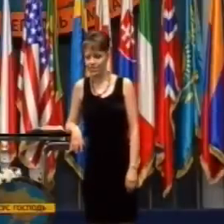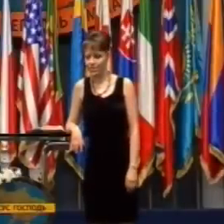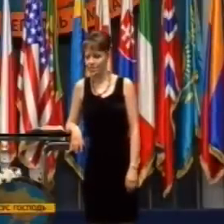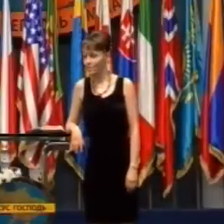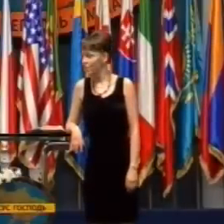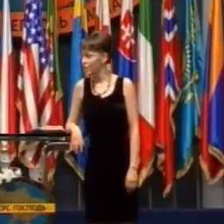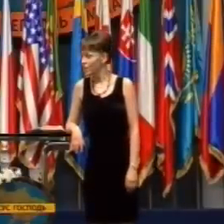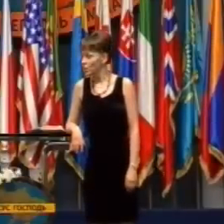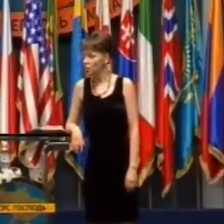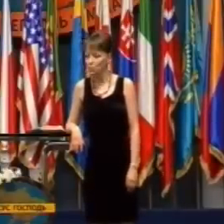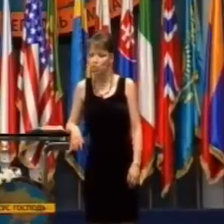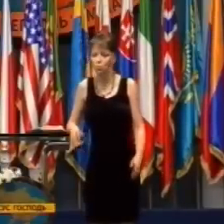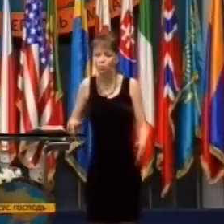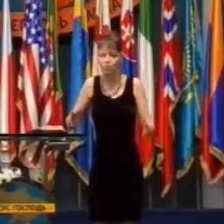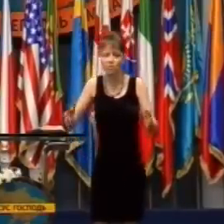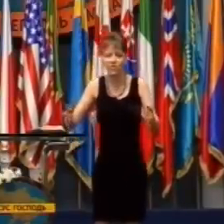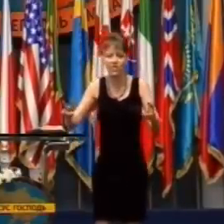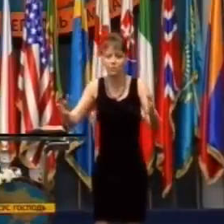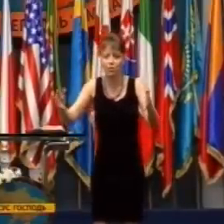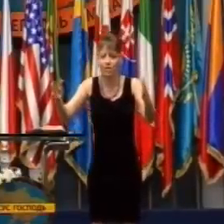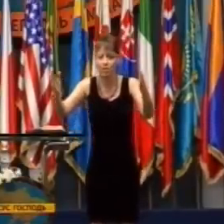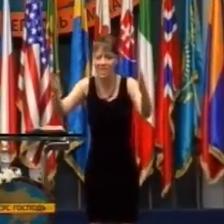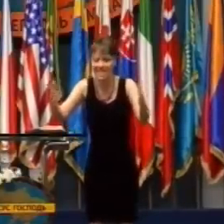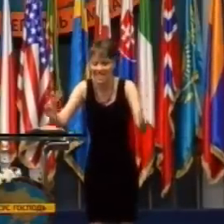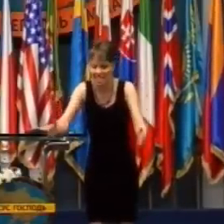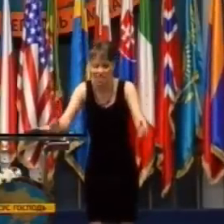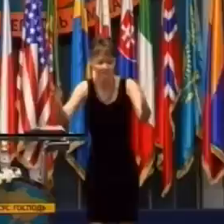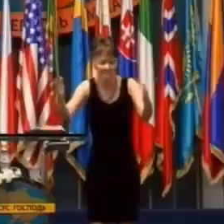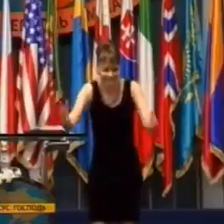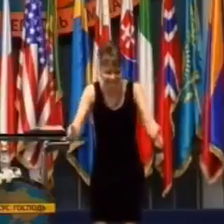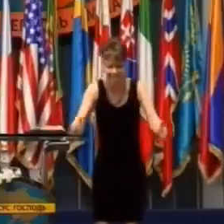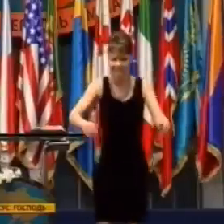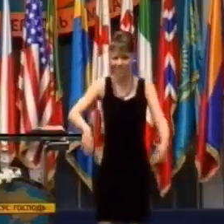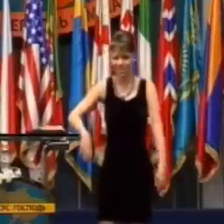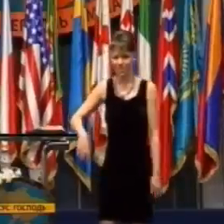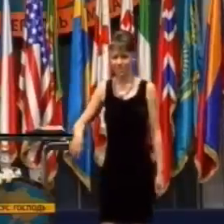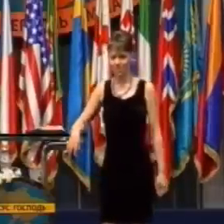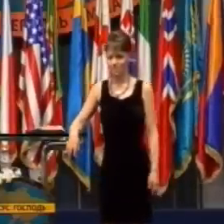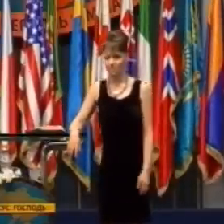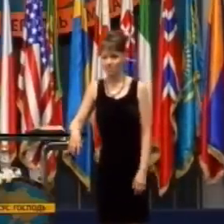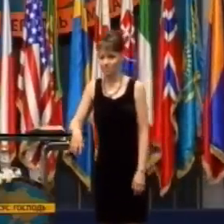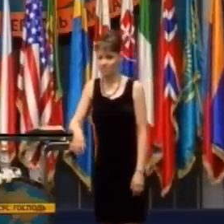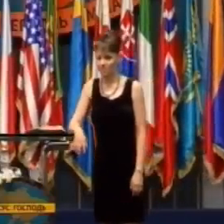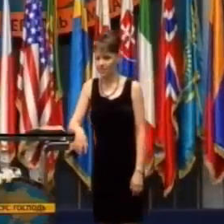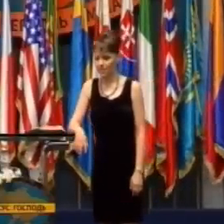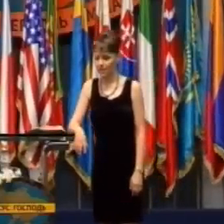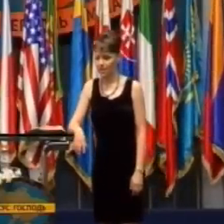To je dôvod, prečo vidíme len tak málo uzdravení a takých malých.